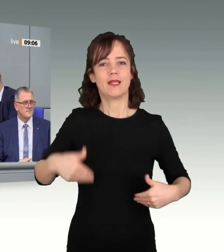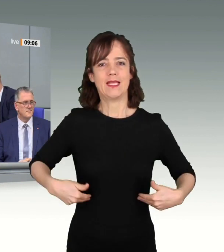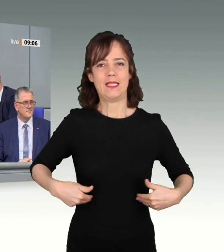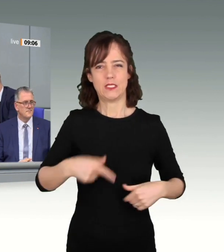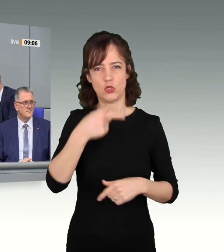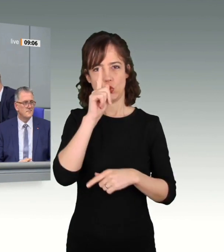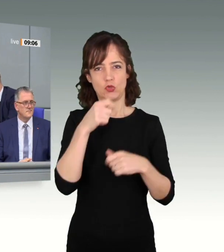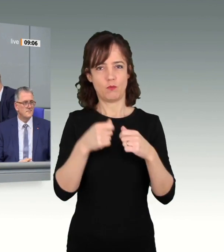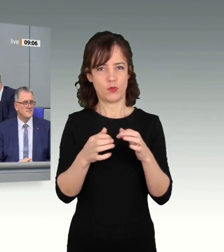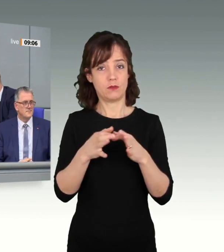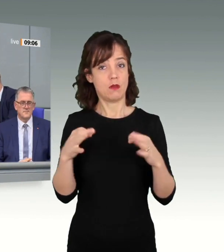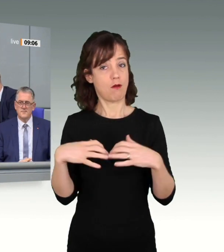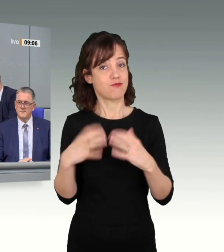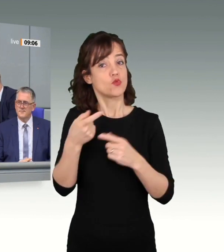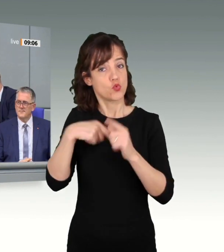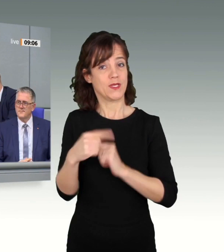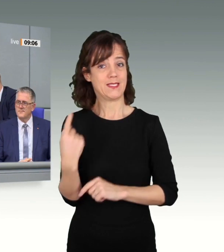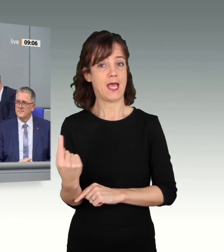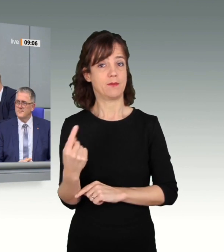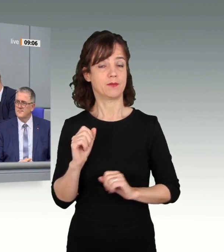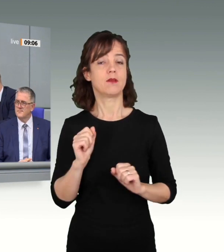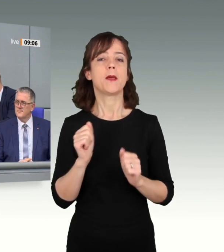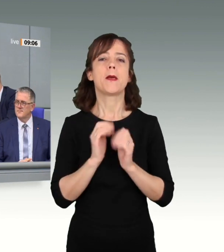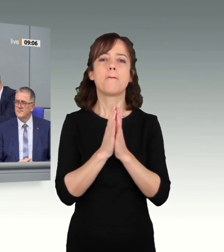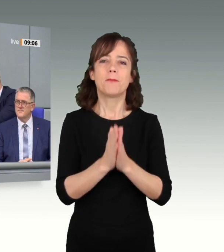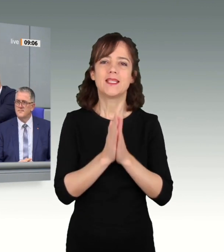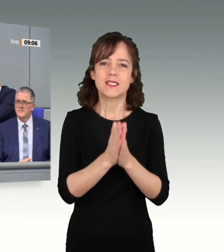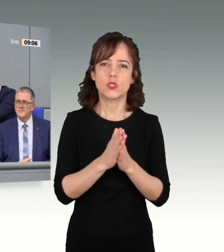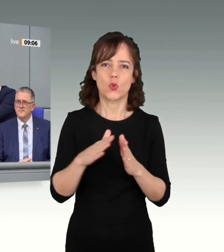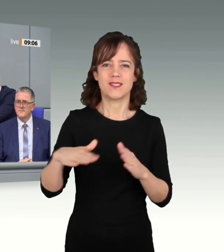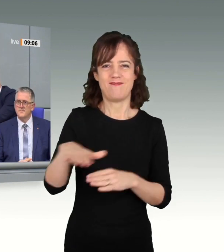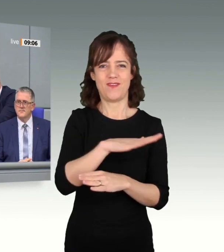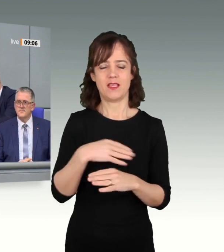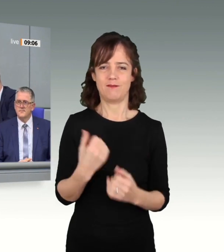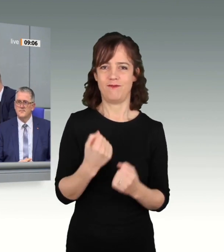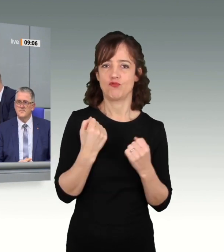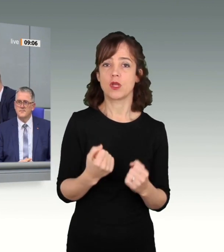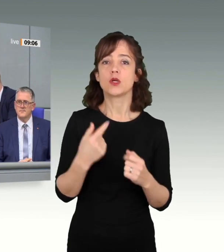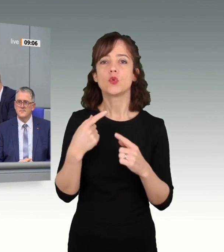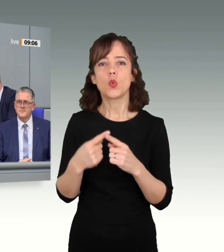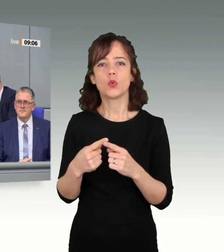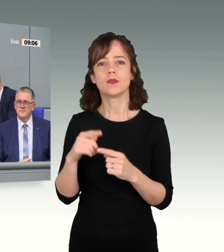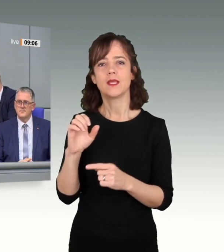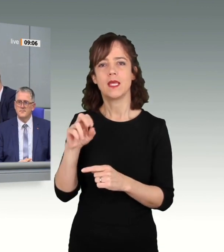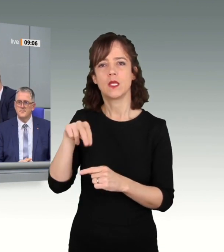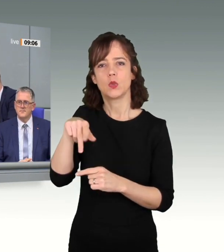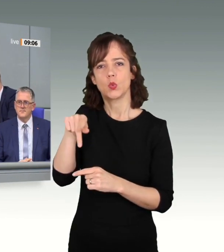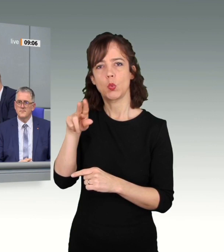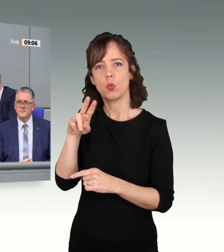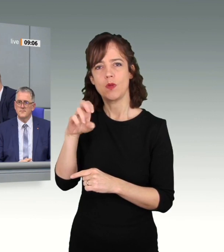Deutschen Bundestages. Sie stärkte das Petitionswesen und intensivierte die Arbeit der Enquete-Kommission.